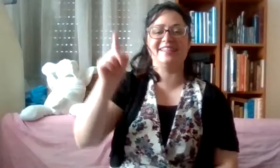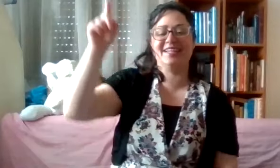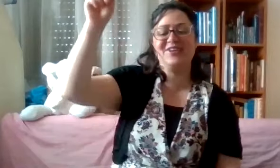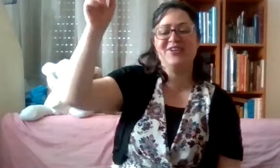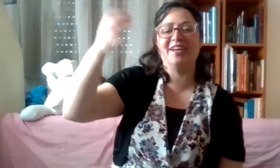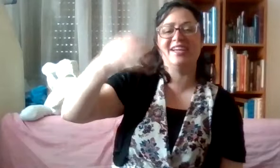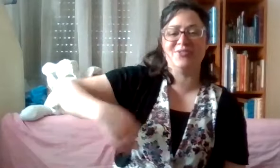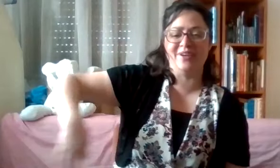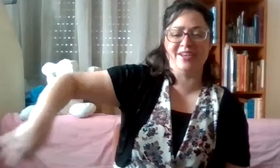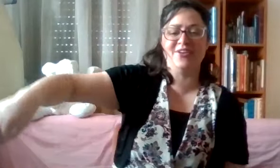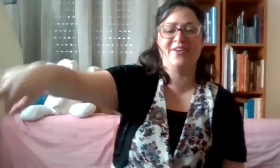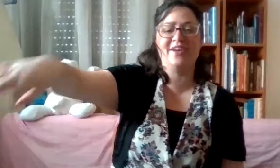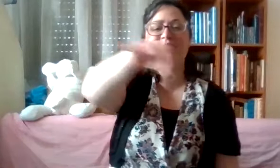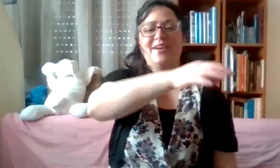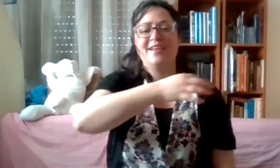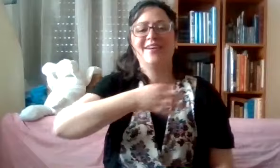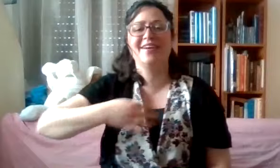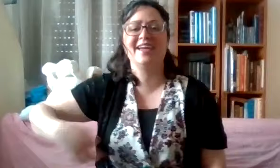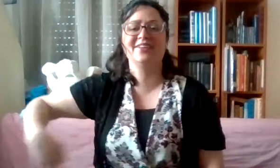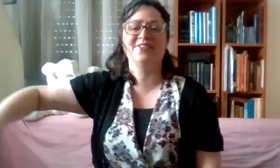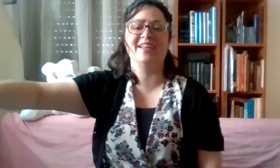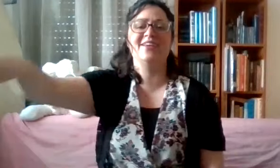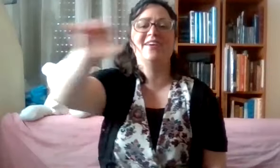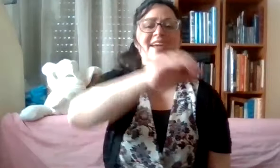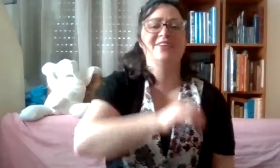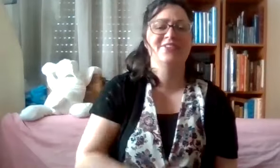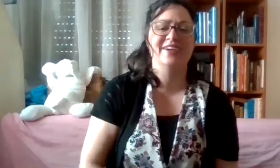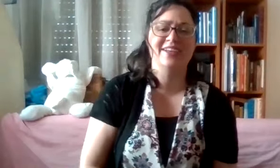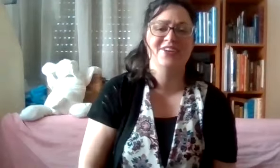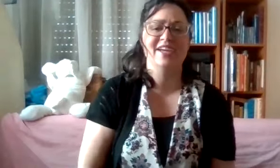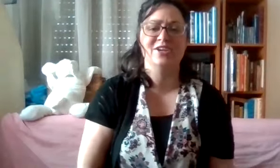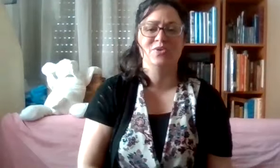אלוהנו, אלוהנו, אלוהנו, אלוהנו, אלוהנו.